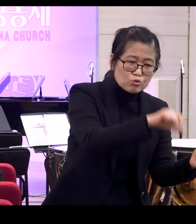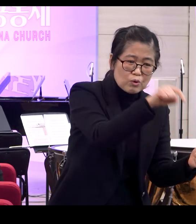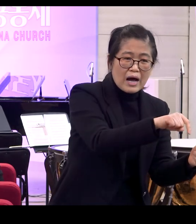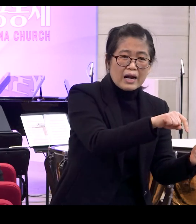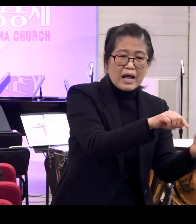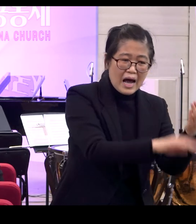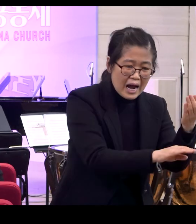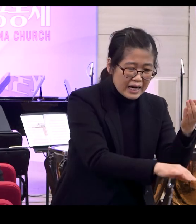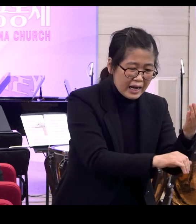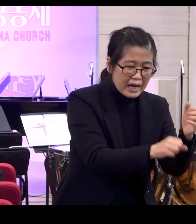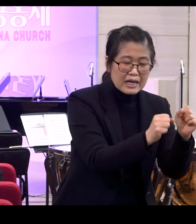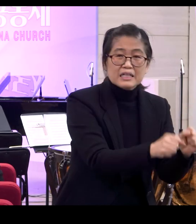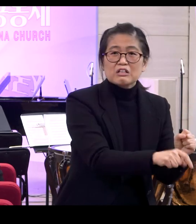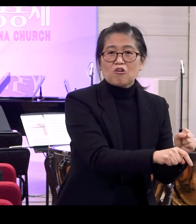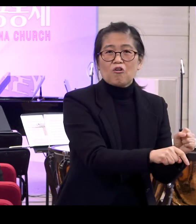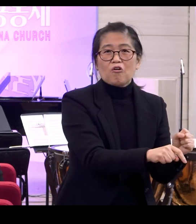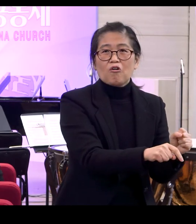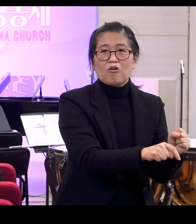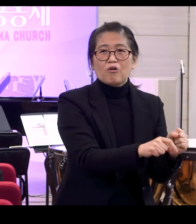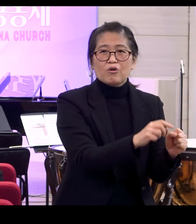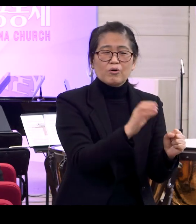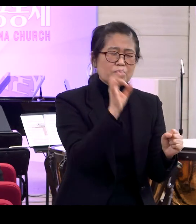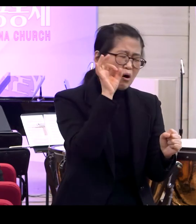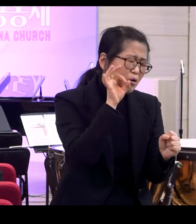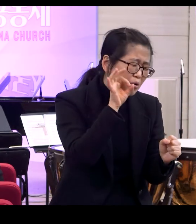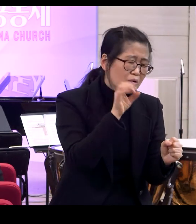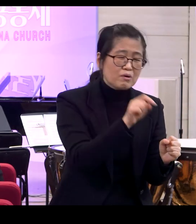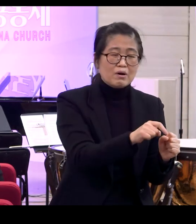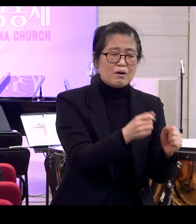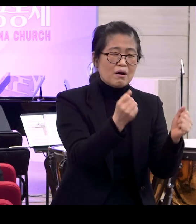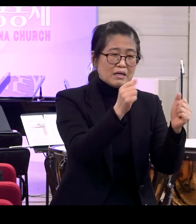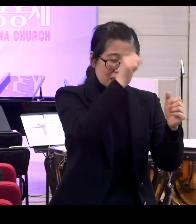되는 거예요 그래서 비참한 거예요 그래서 수치스러운 거예요 그래서 인생이 망가지는 거예요